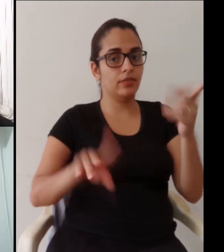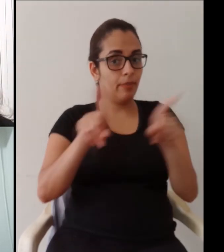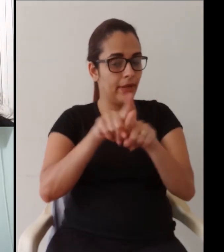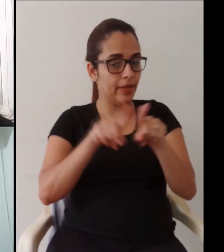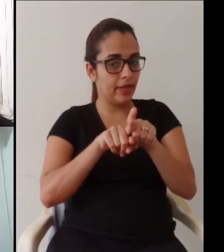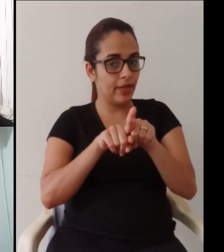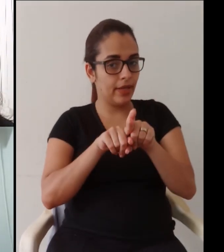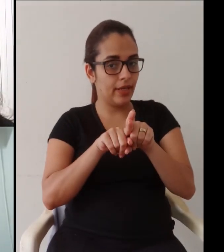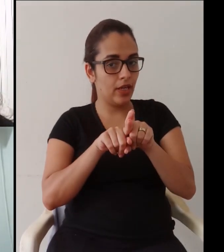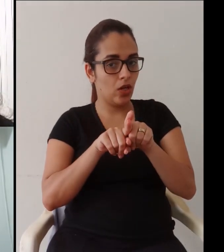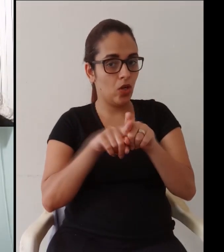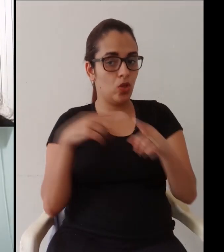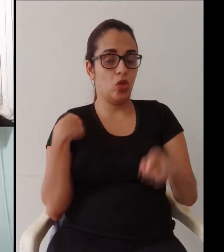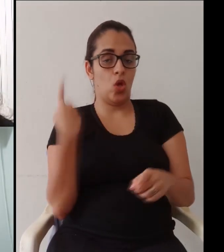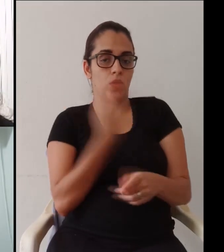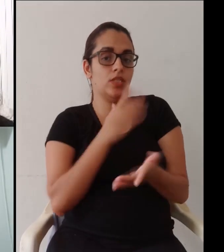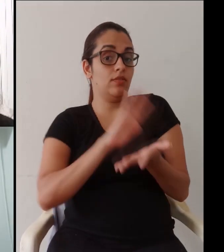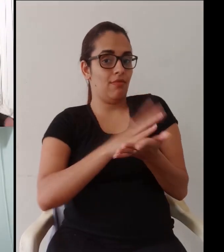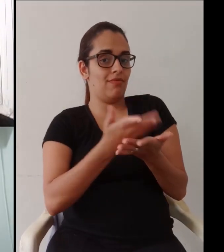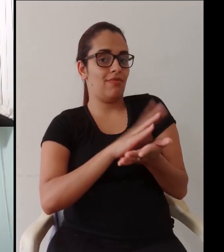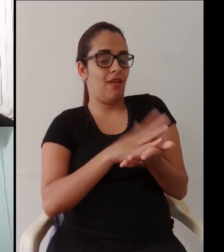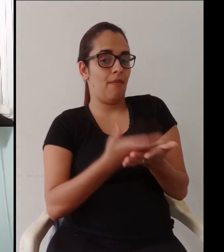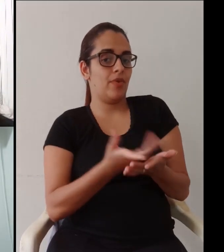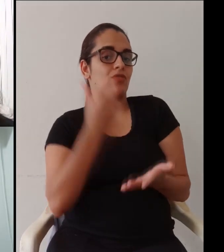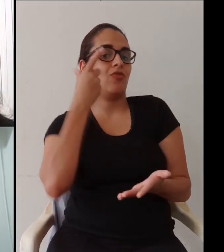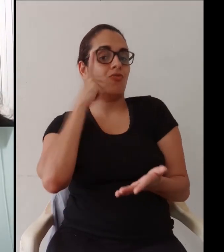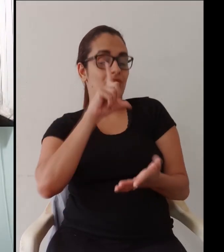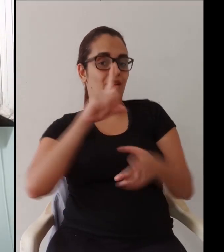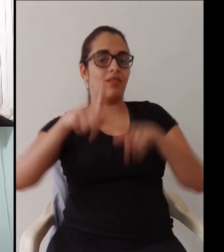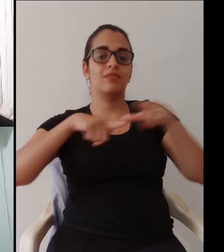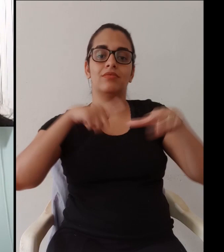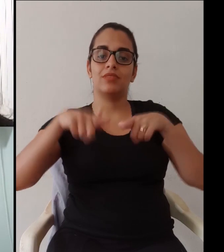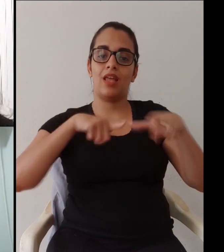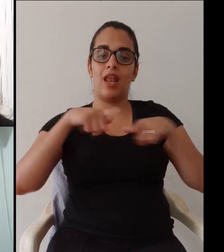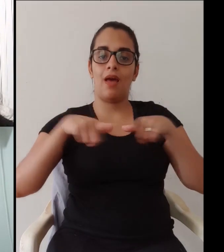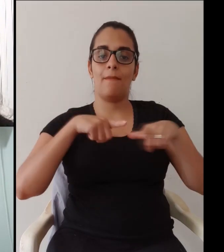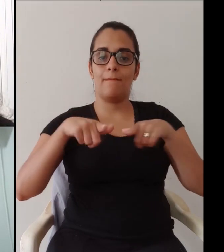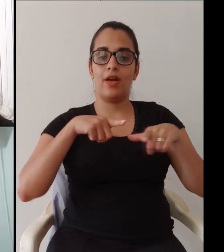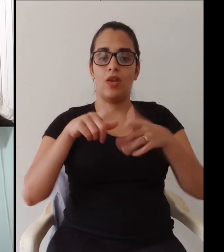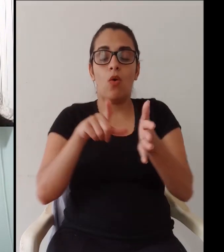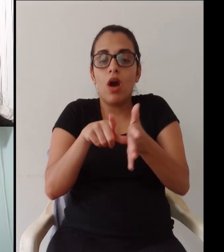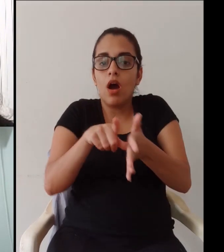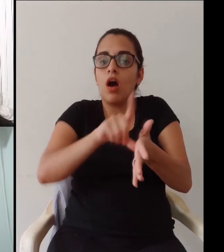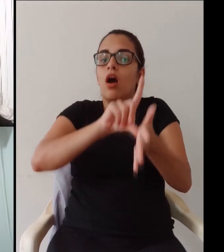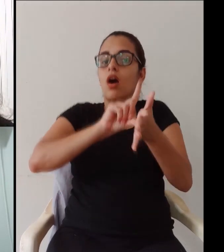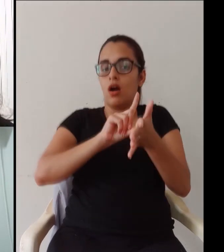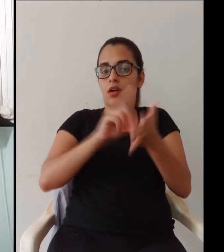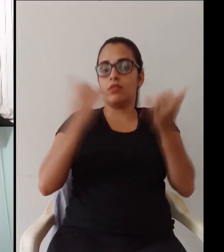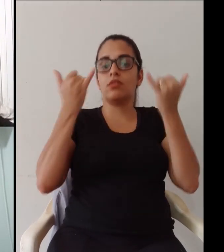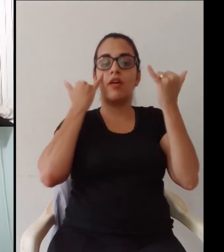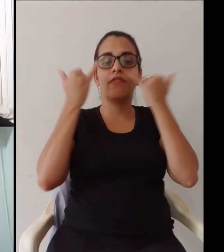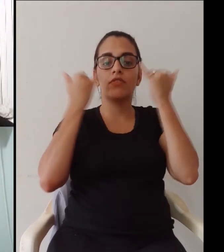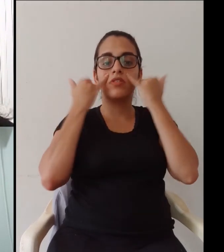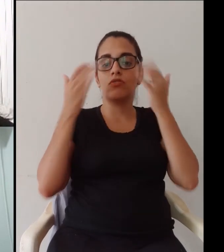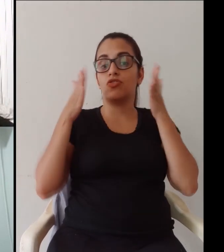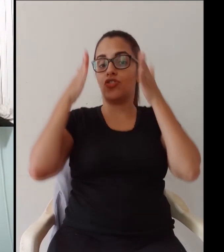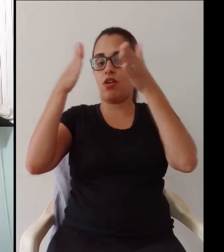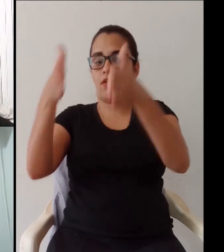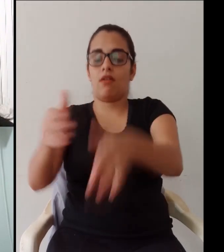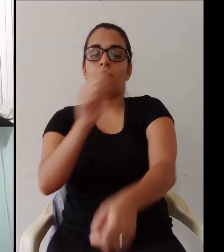a gente planeja faz os materiais previamente e as atividades também com isso nossos intérpretes